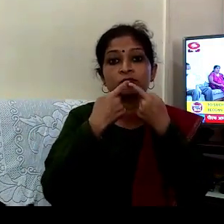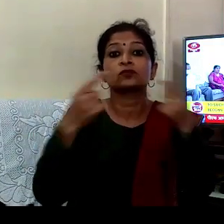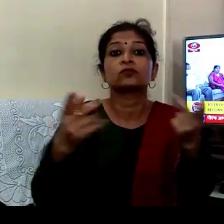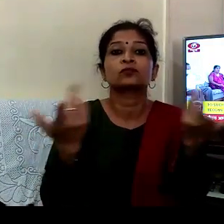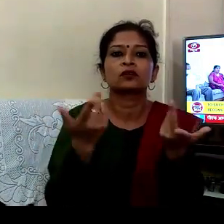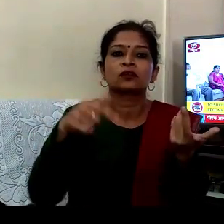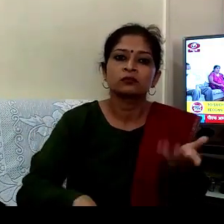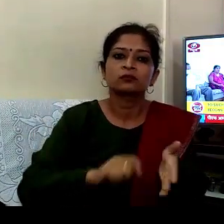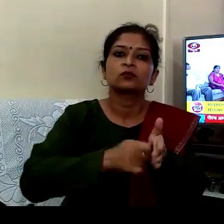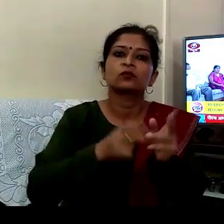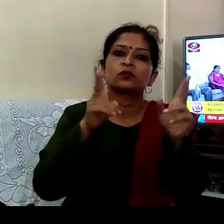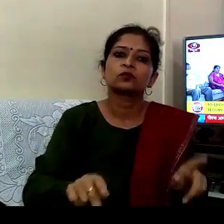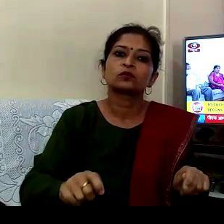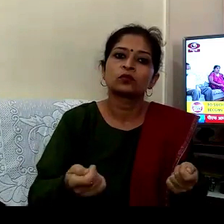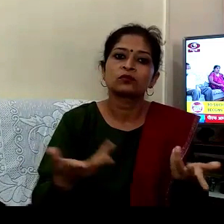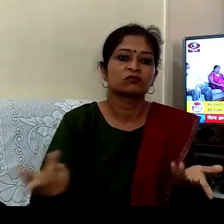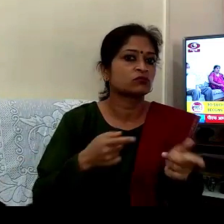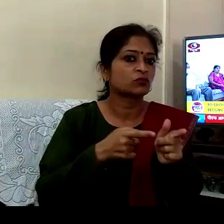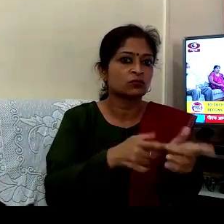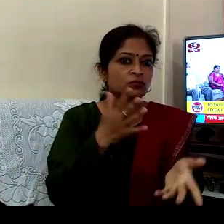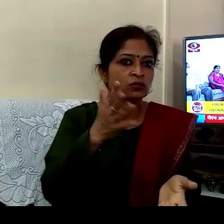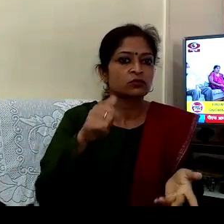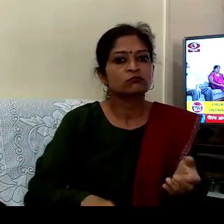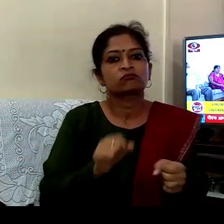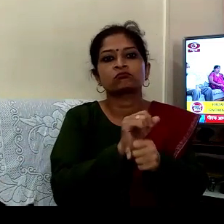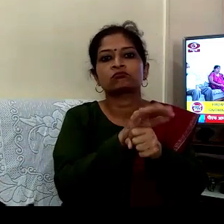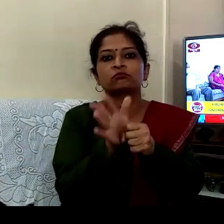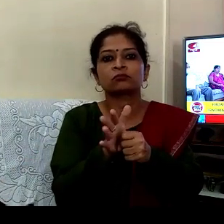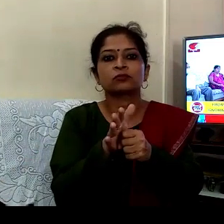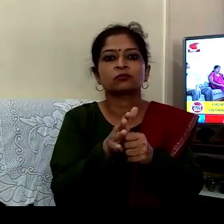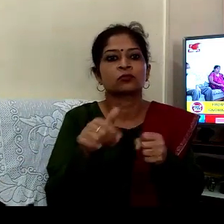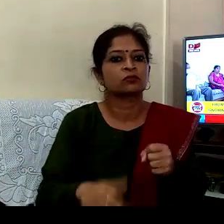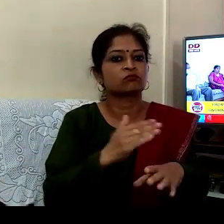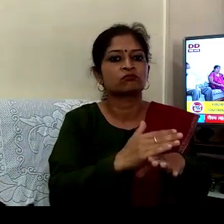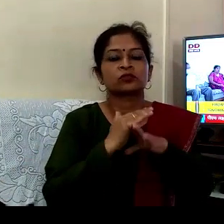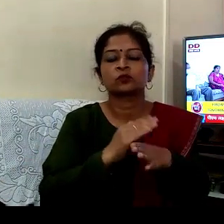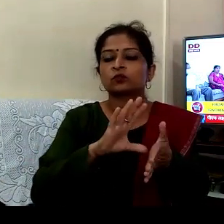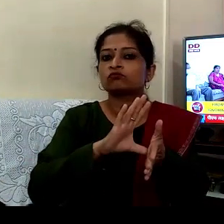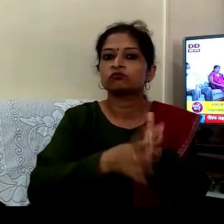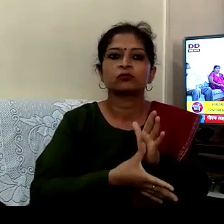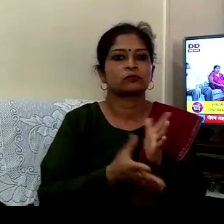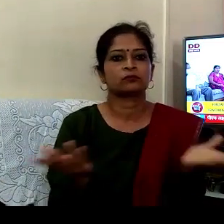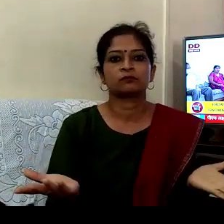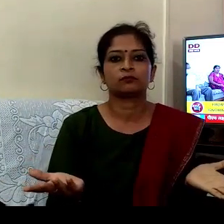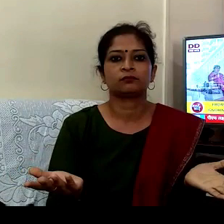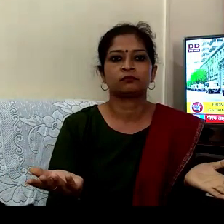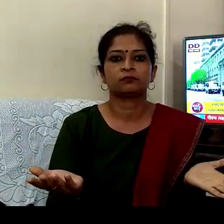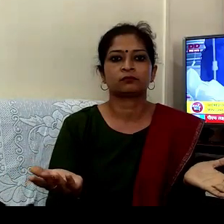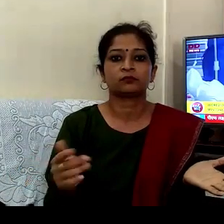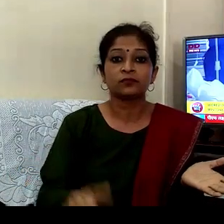کہ لوگ ڈاؤن کا نیم توڑیں گے تو کرونا وائرس سے بچنا مشکل ہو جائے گا